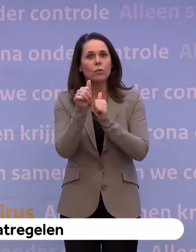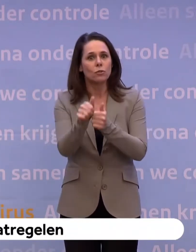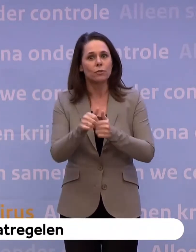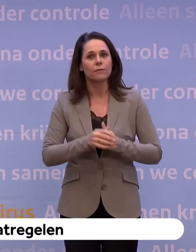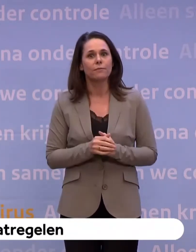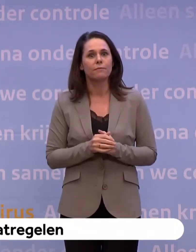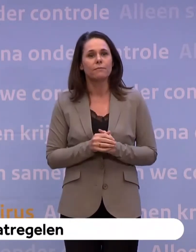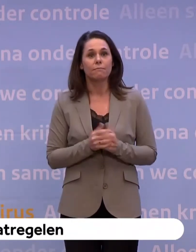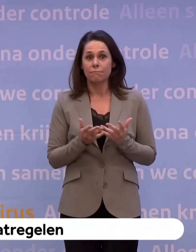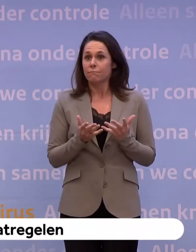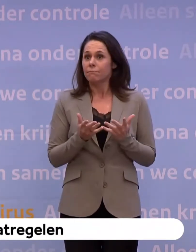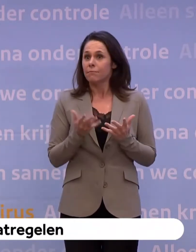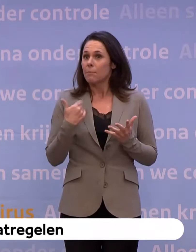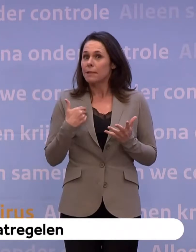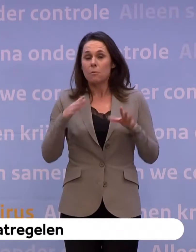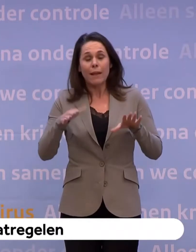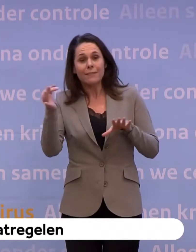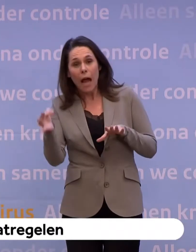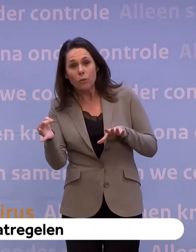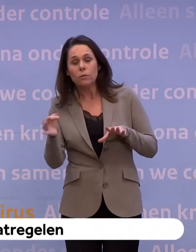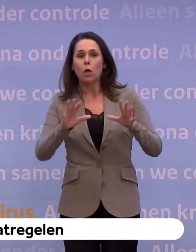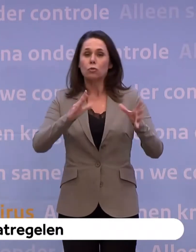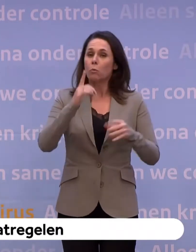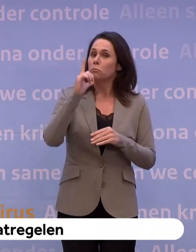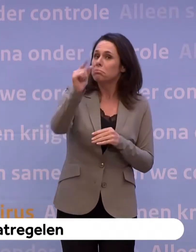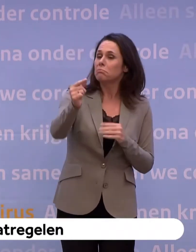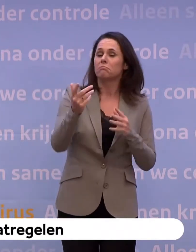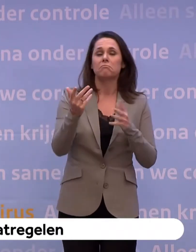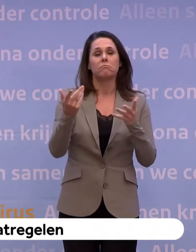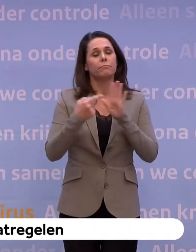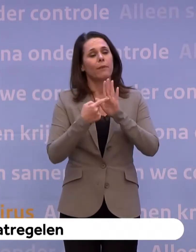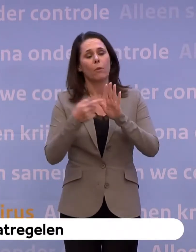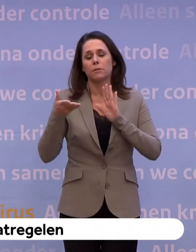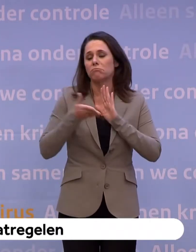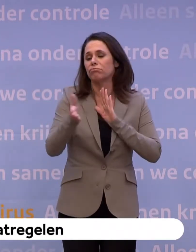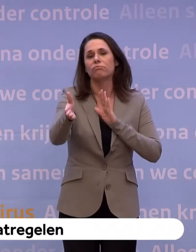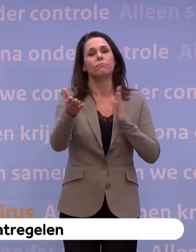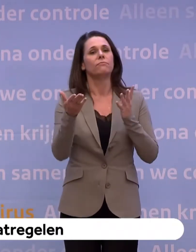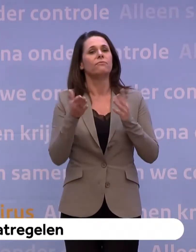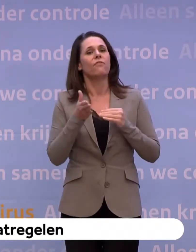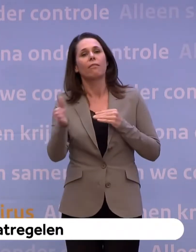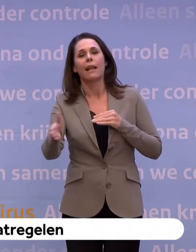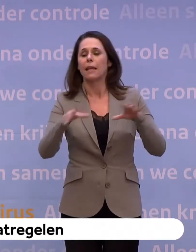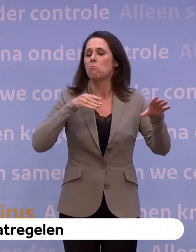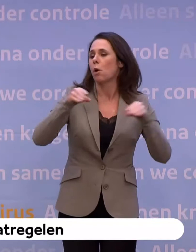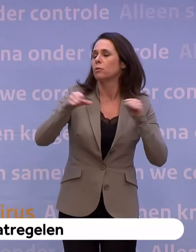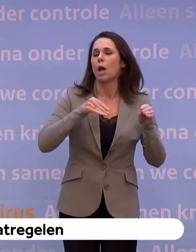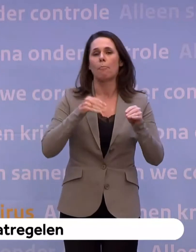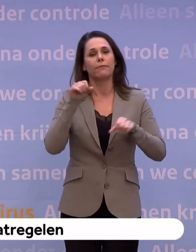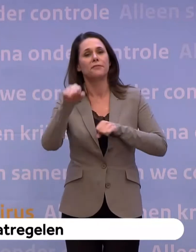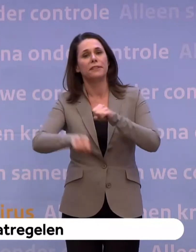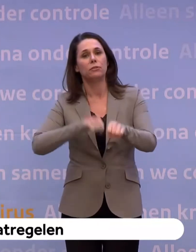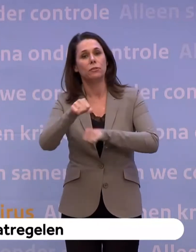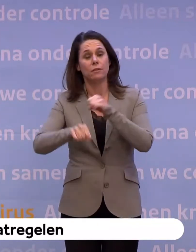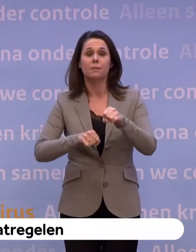zoveel mogelijk thuis. En als we de deur uitgingen voor een wandeling, een boodschap of een fietstochtje, dan hielden we